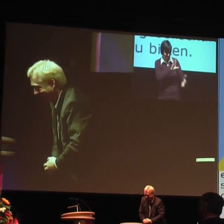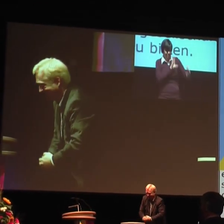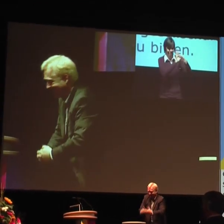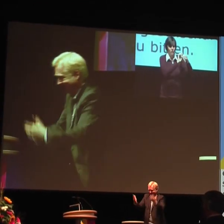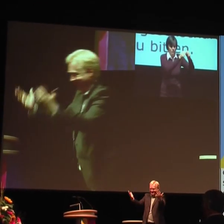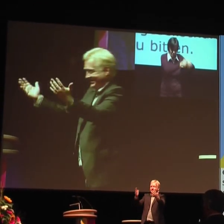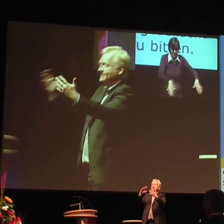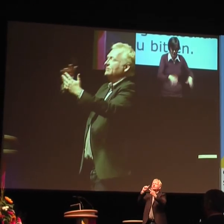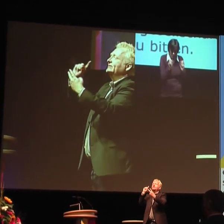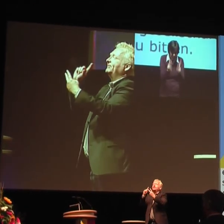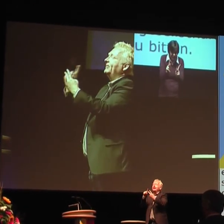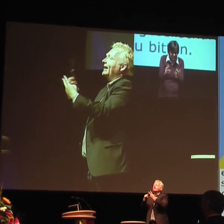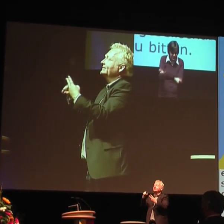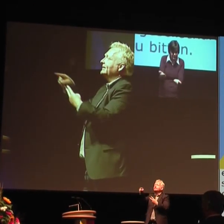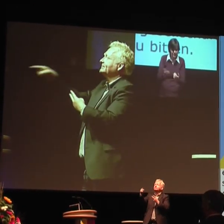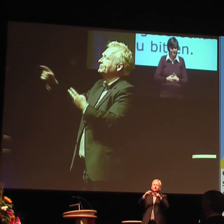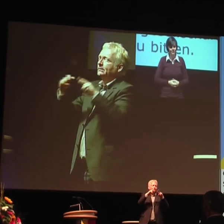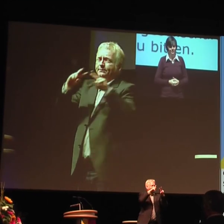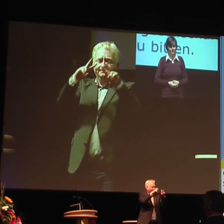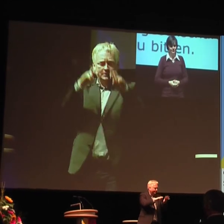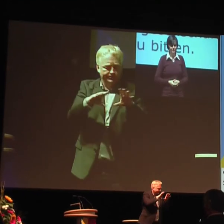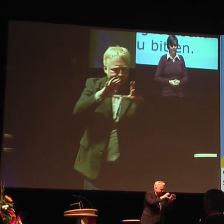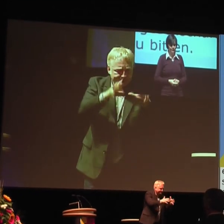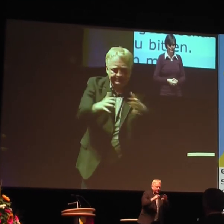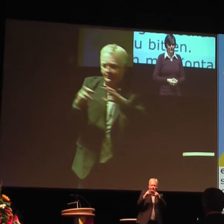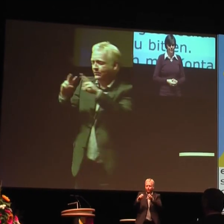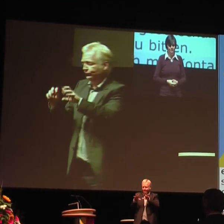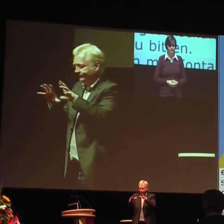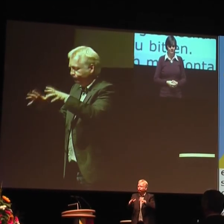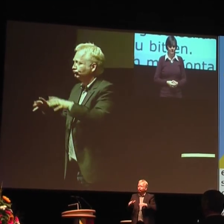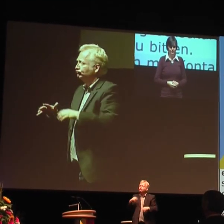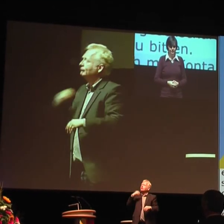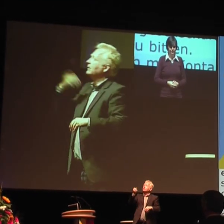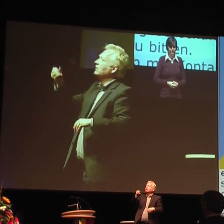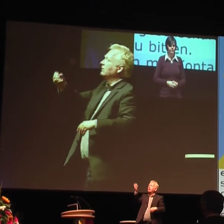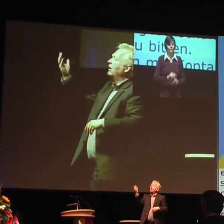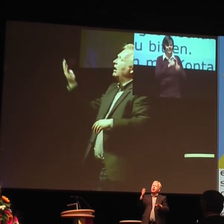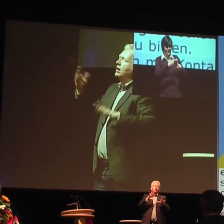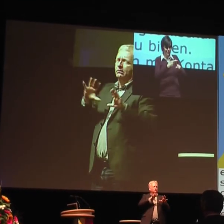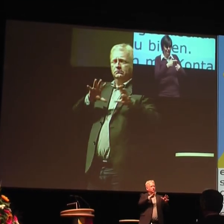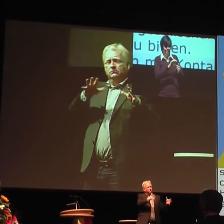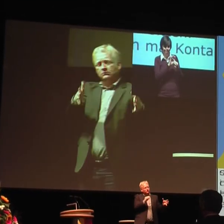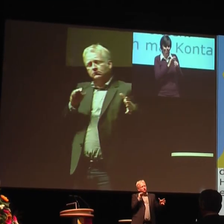spontane Idee, die ich dazu hätte. Der zweite Hinweis zu diesen Untersuchungsergebnissen und den